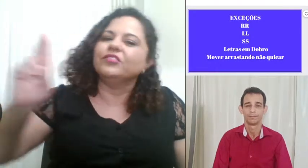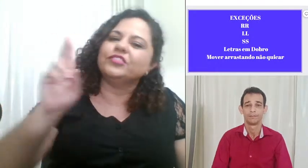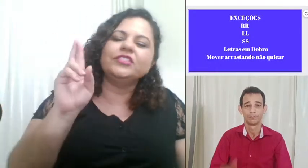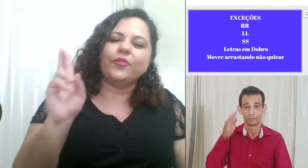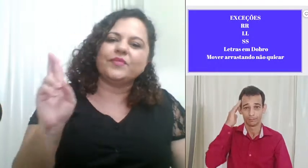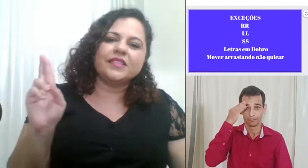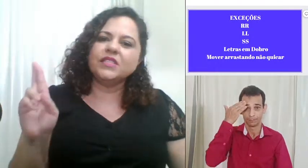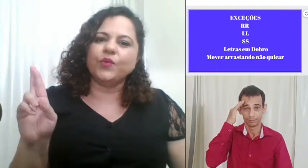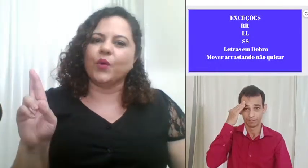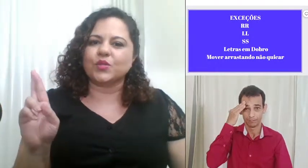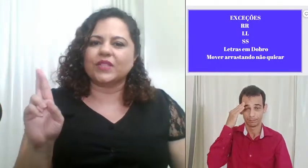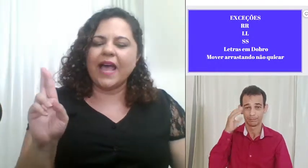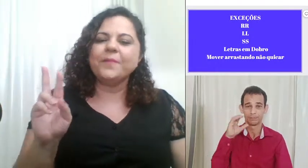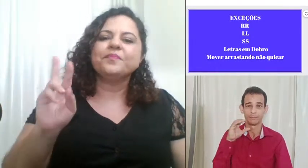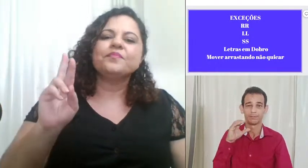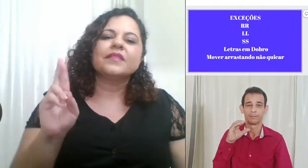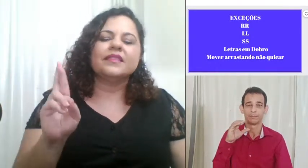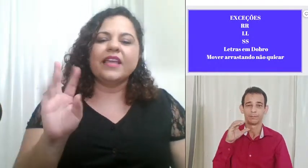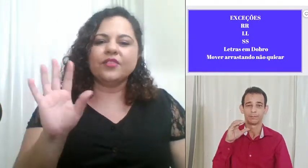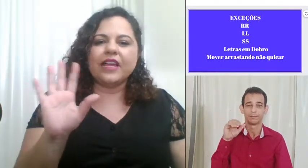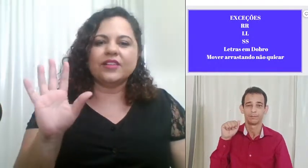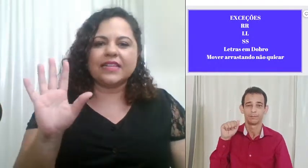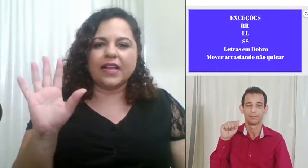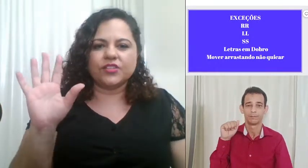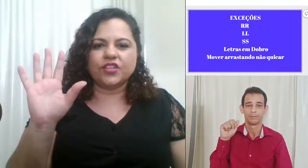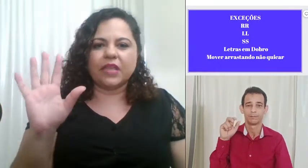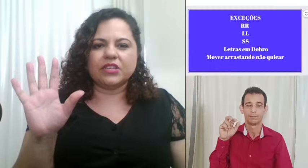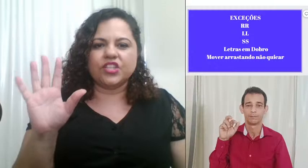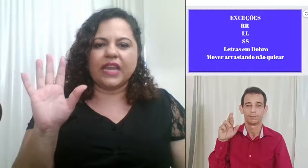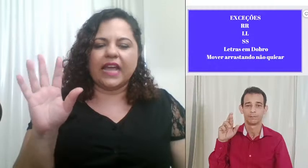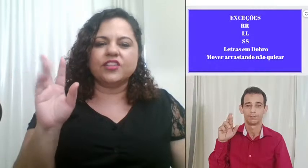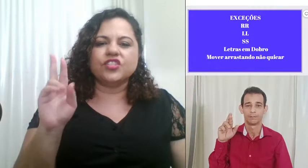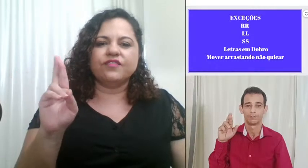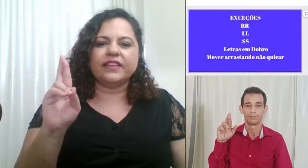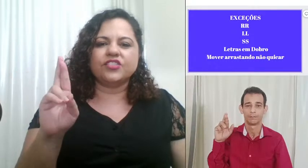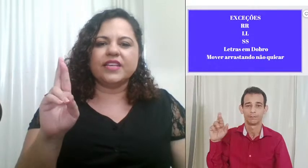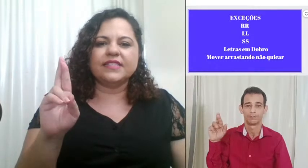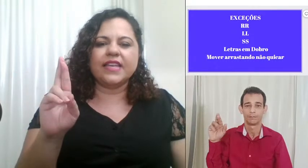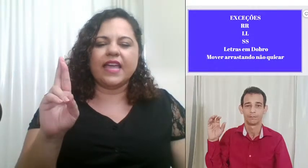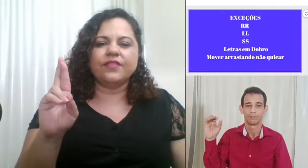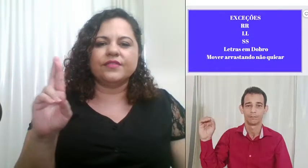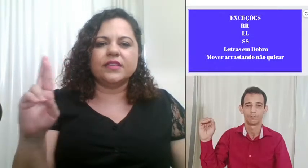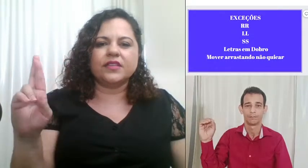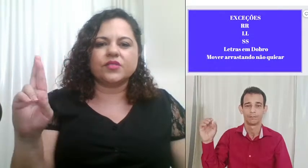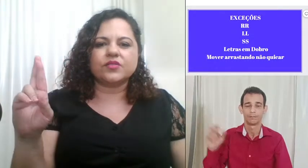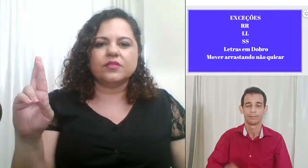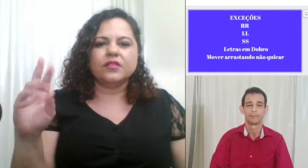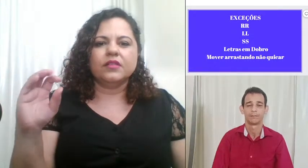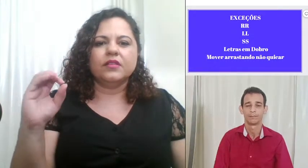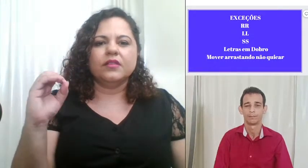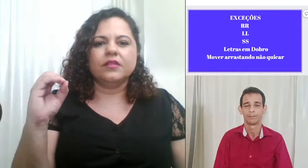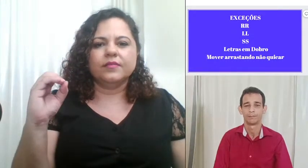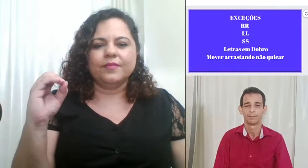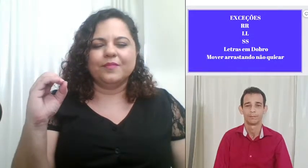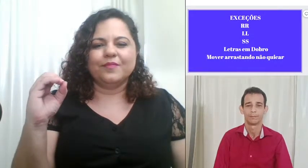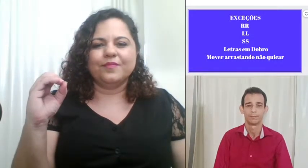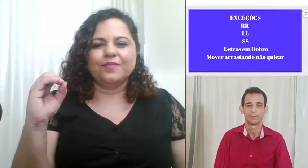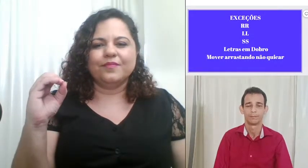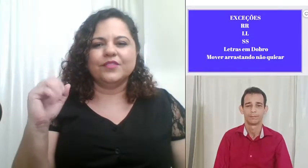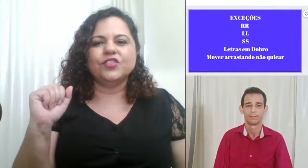não sem esforço tá dentro da nossa caixinha imaginária a gente vai deixar esse R e vai fazer isso de